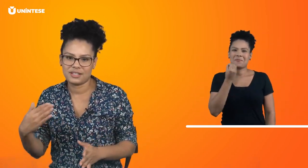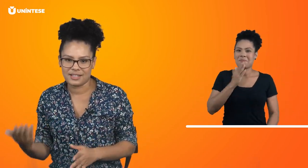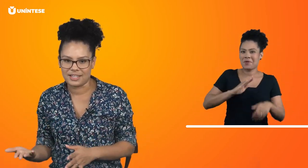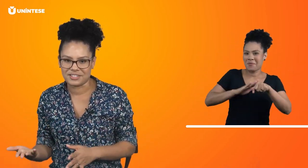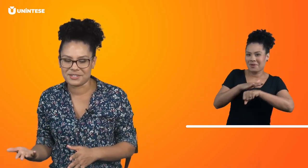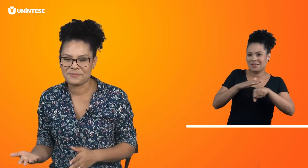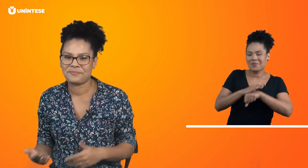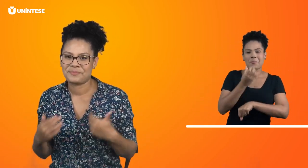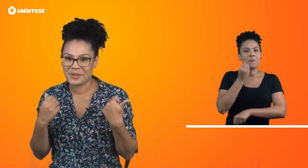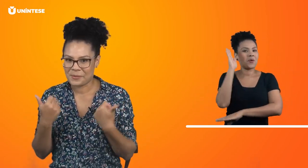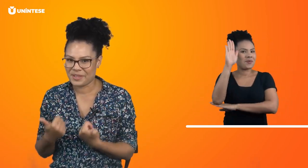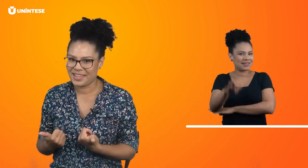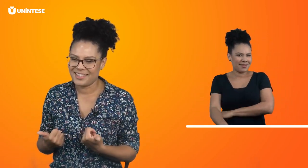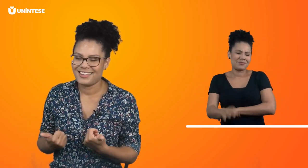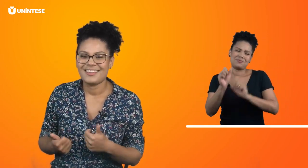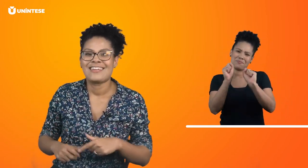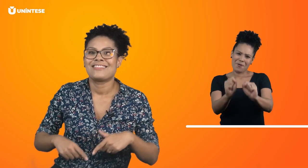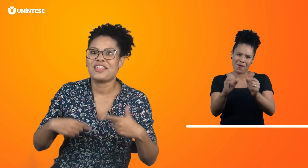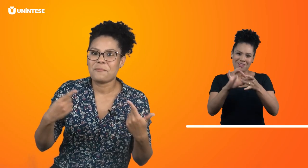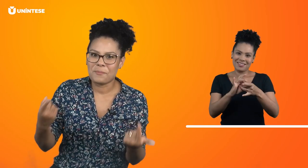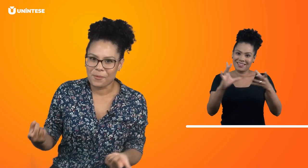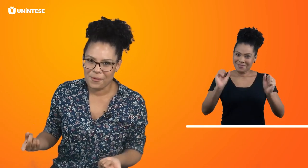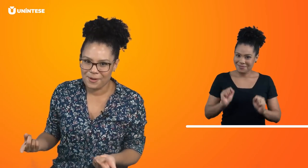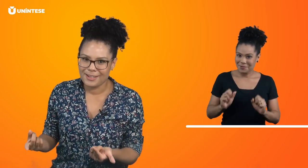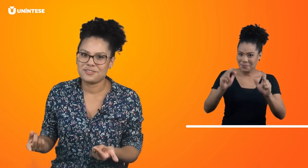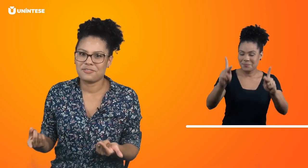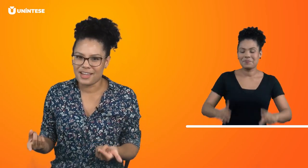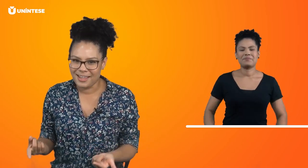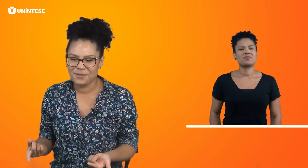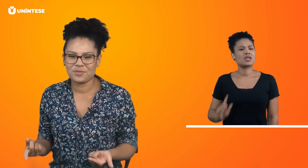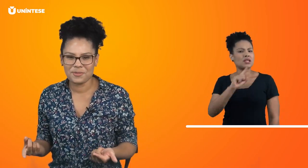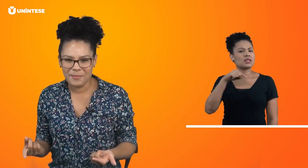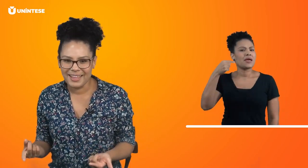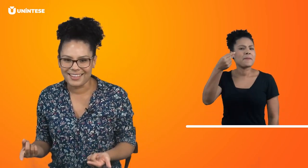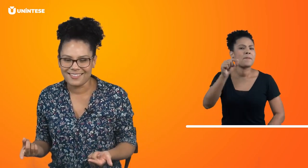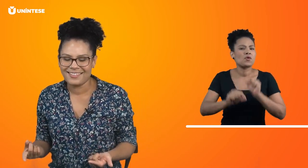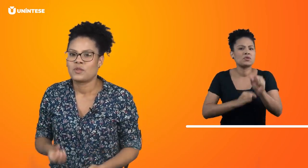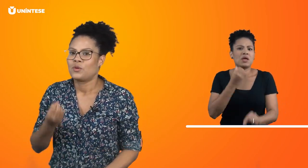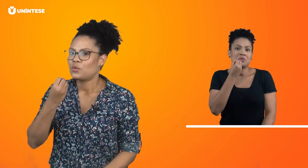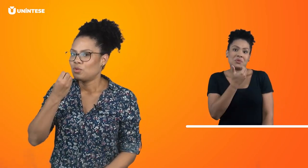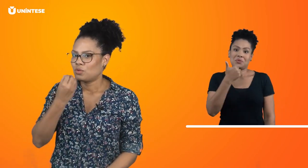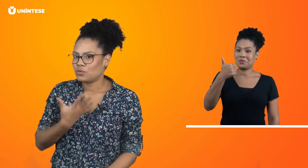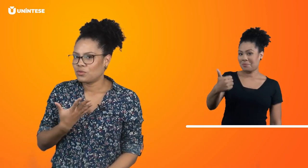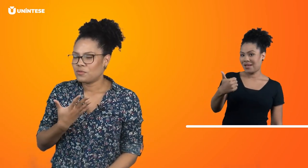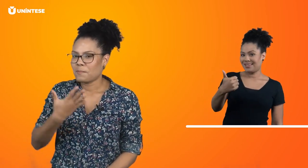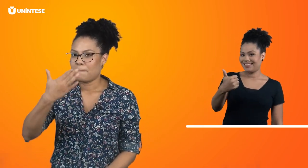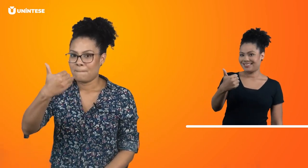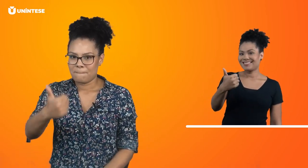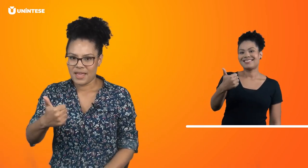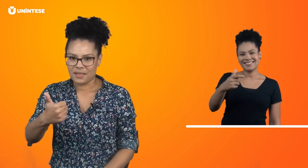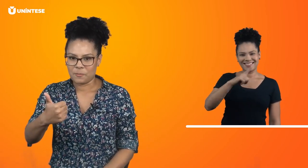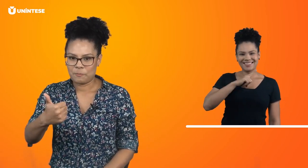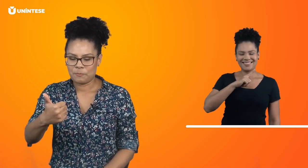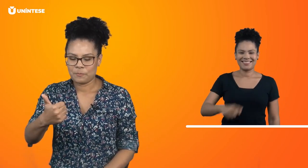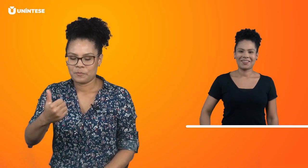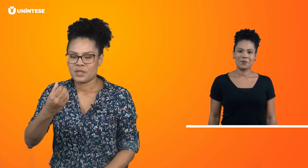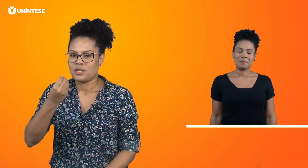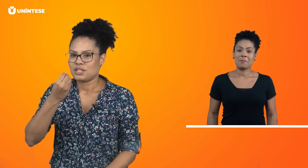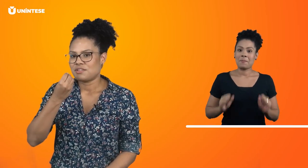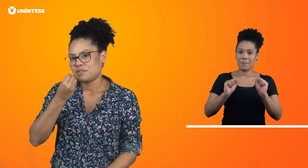boa tarde. Ok? Depois, vem o tudo bem. O tudo bem. Então, você vai